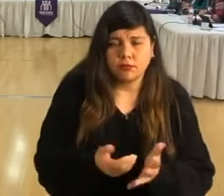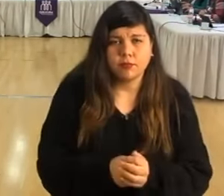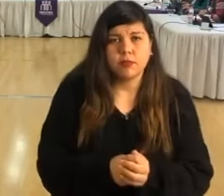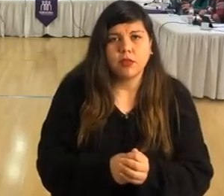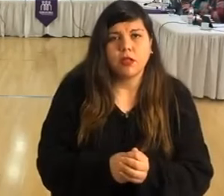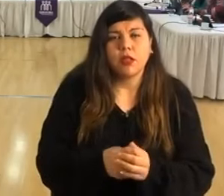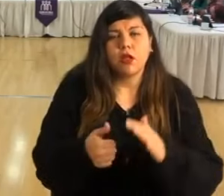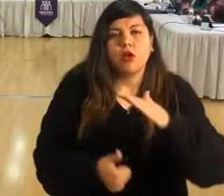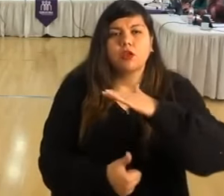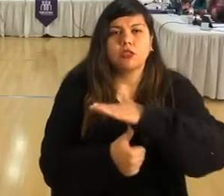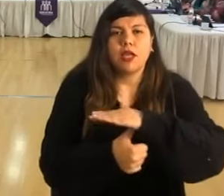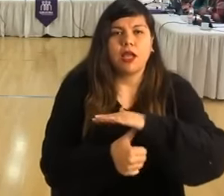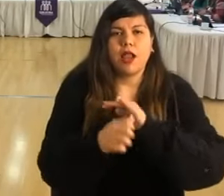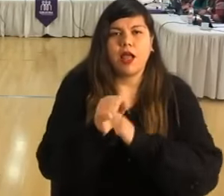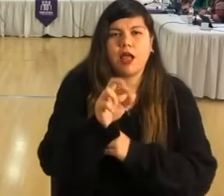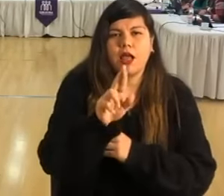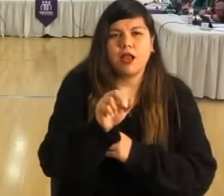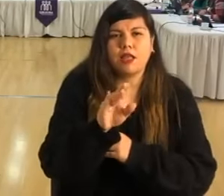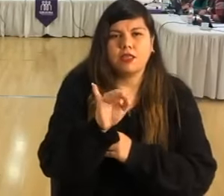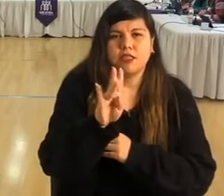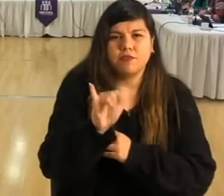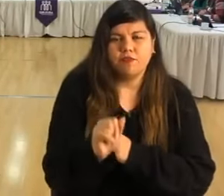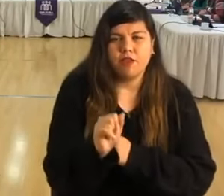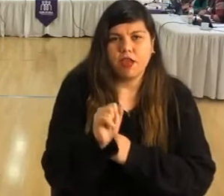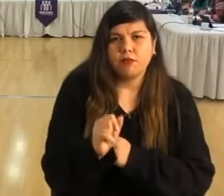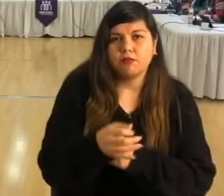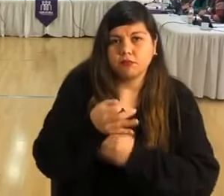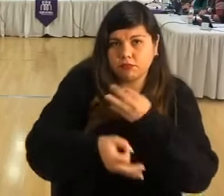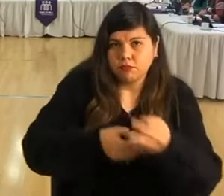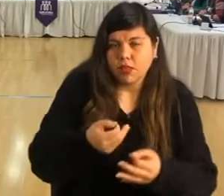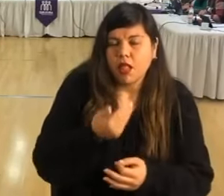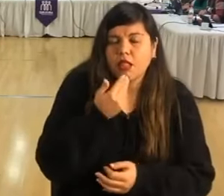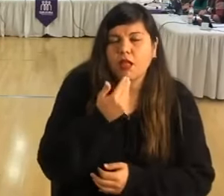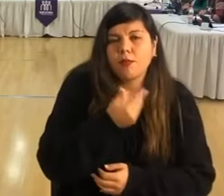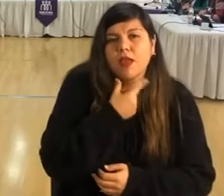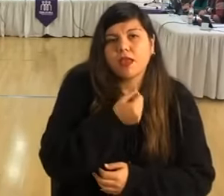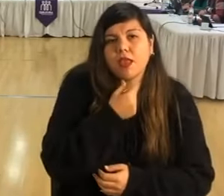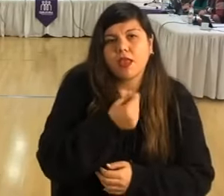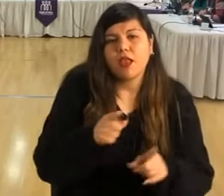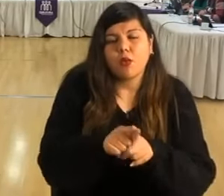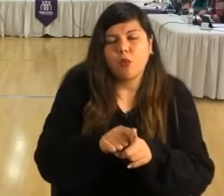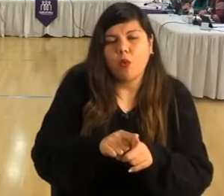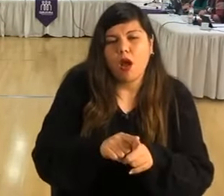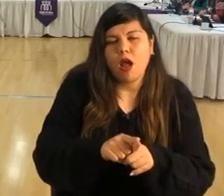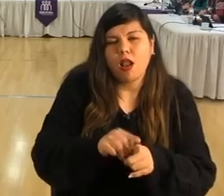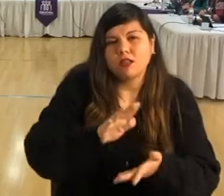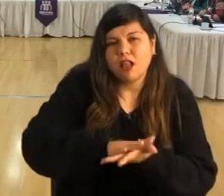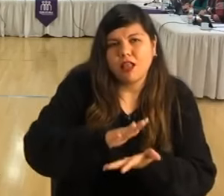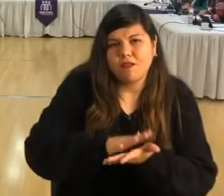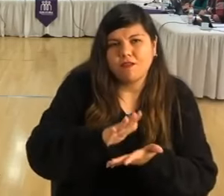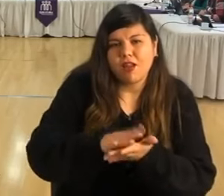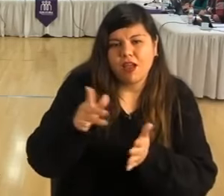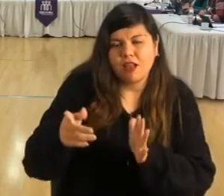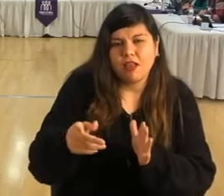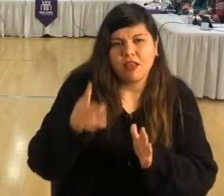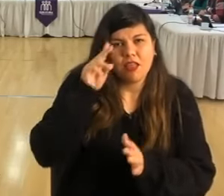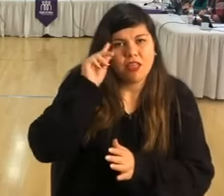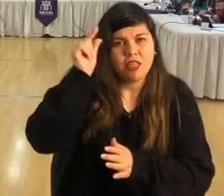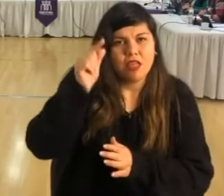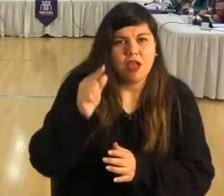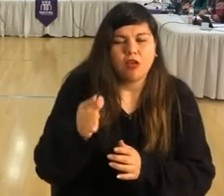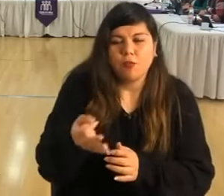Concejala Alexandra Arancibia tiene la palabra. Sí, Alcanecio, también quería celebrar esta iniciativa, como mencionaba la Presidenta.